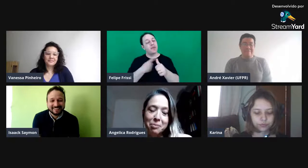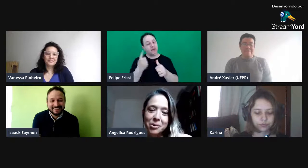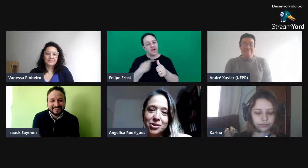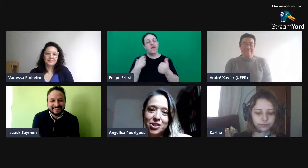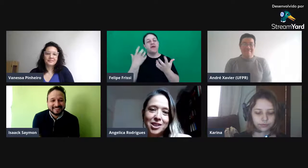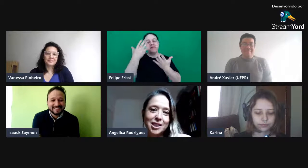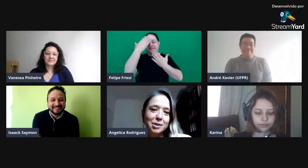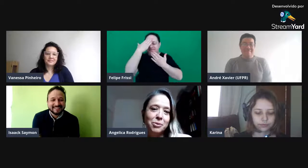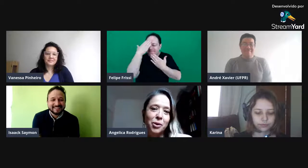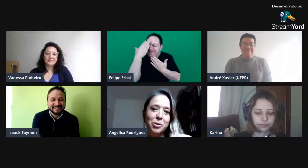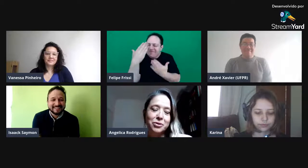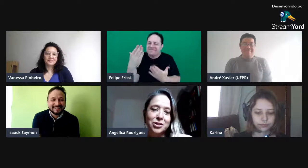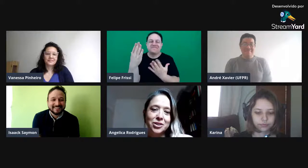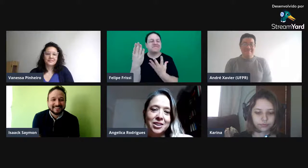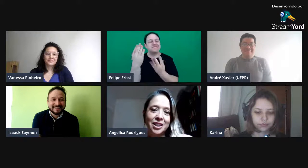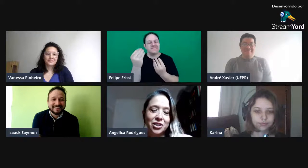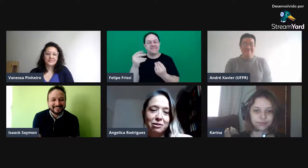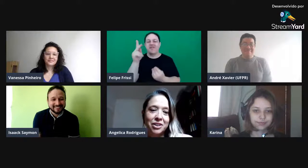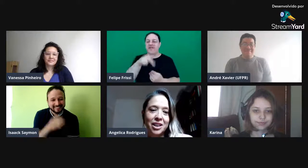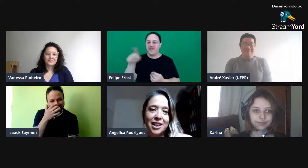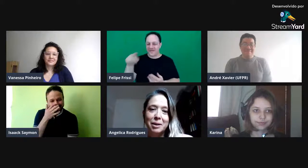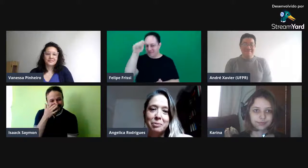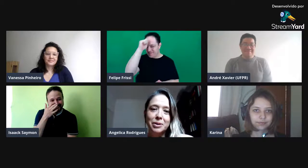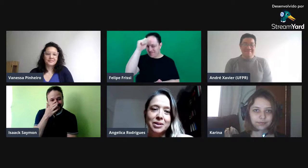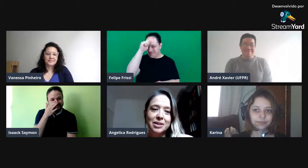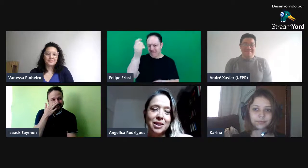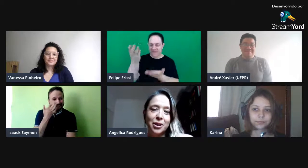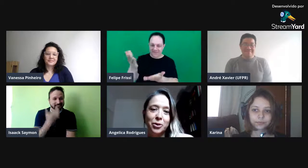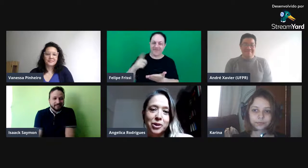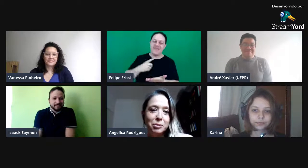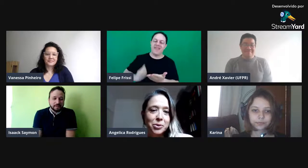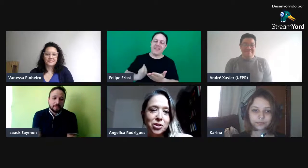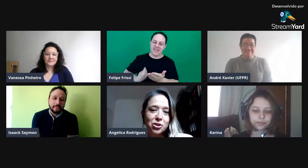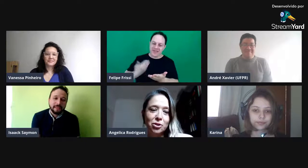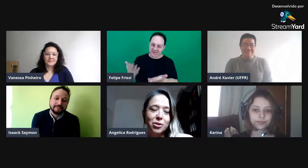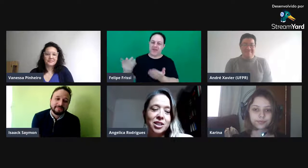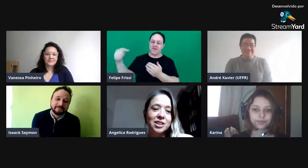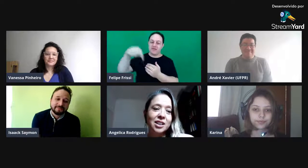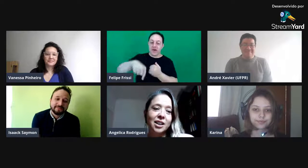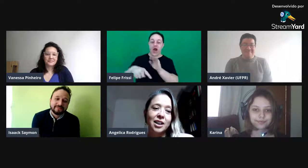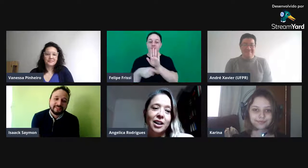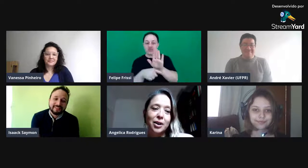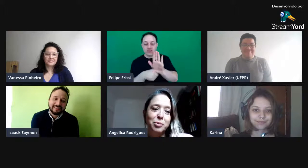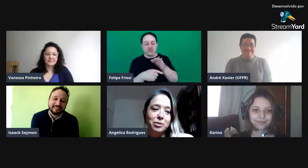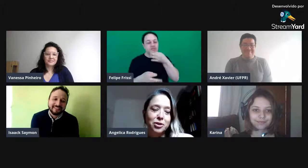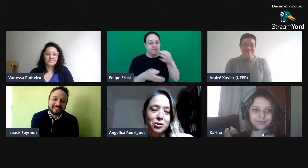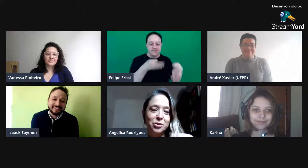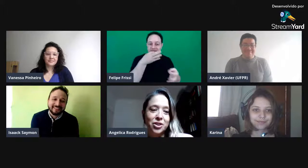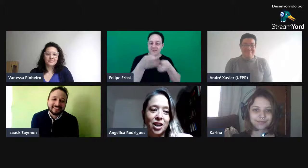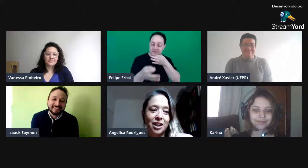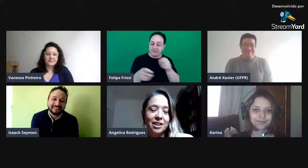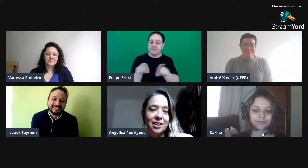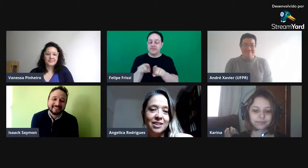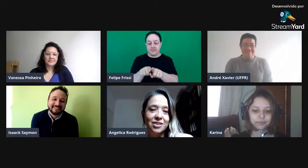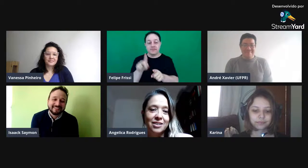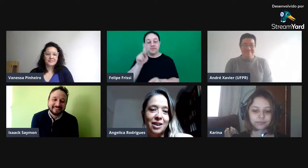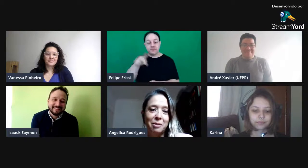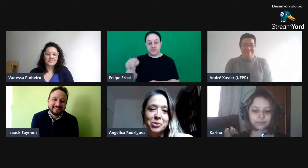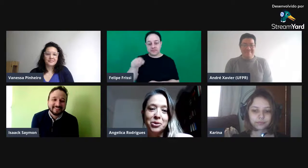muitíssimo ao professor André Xavier pelas contribuições. O professor já há muito